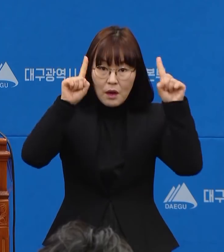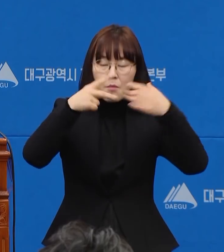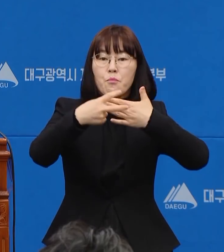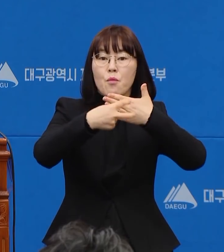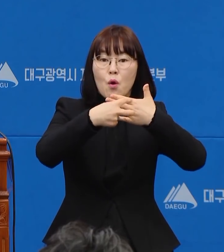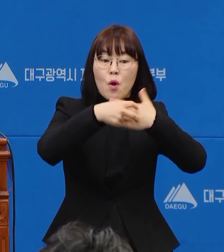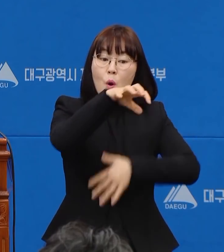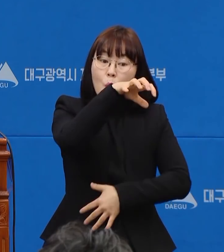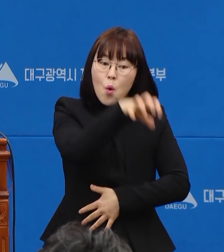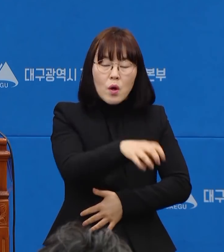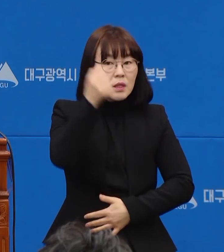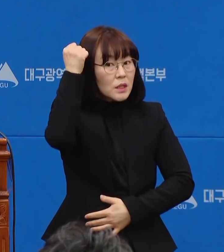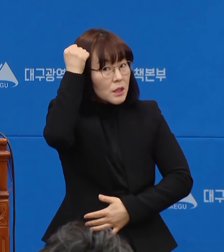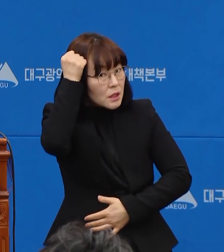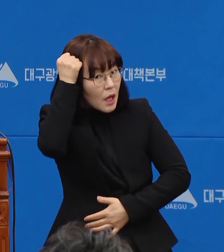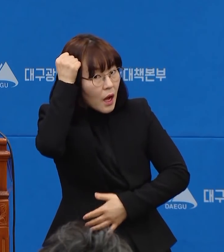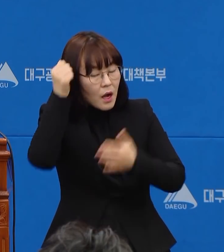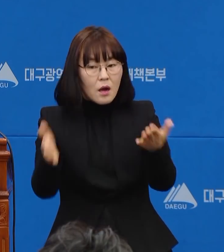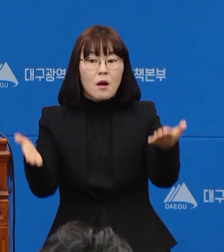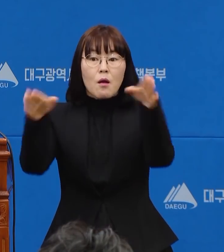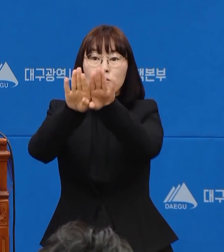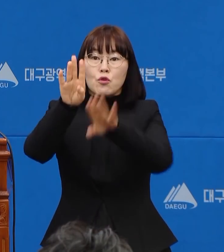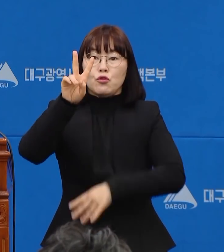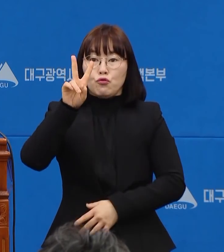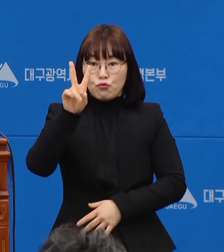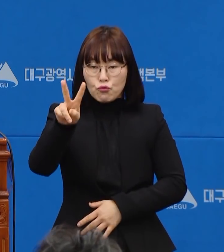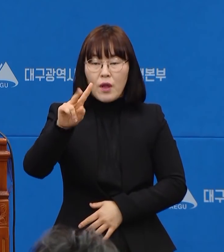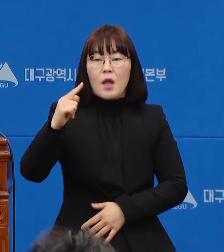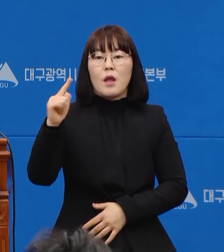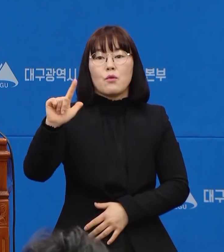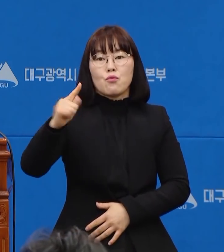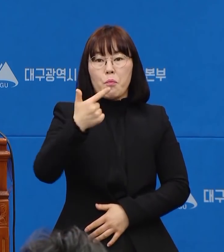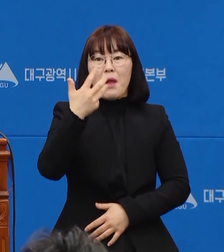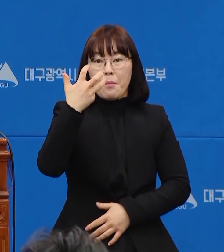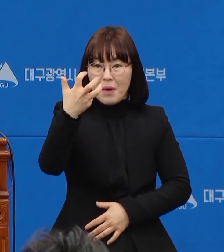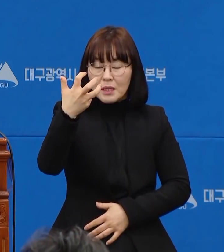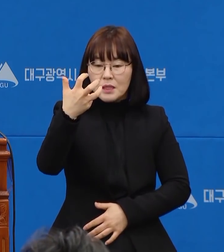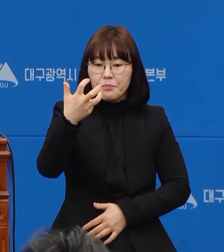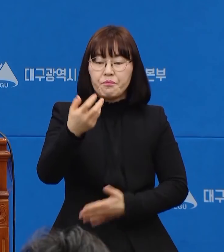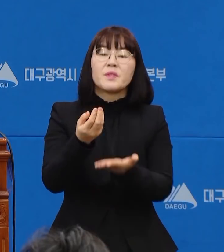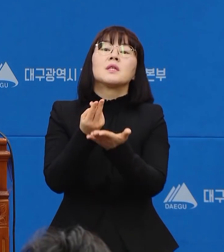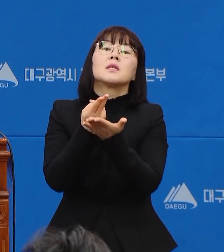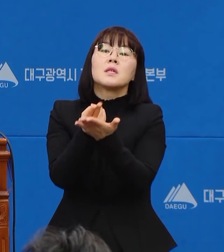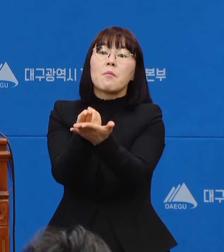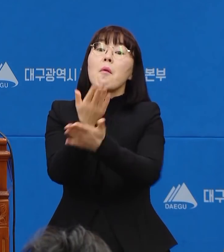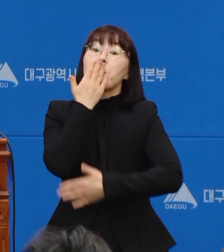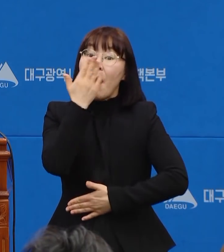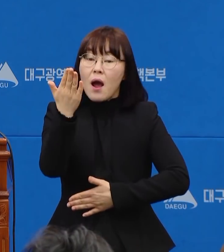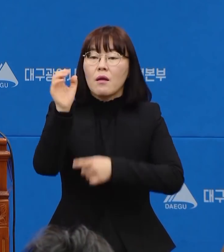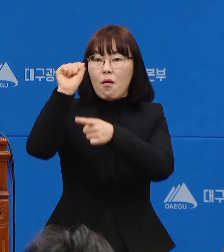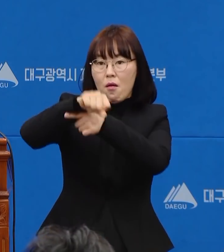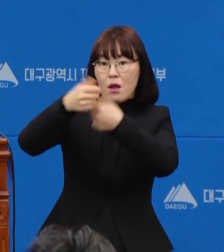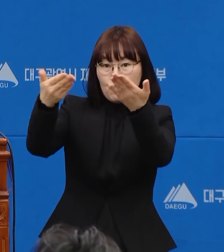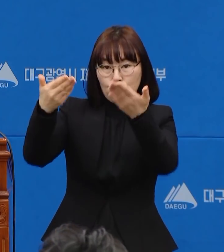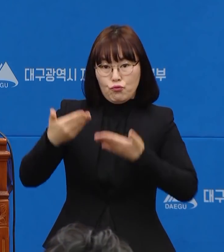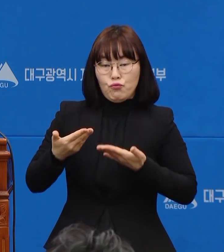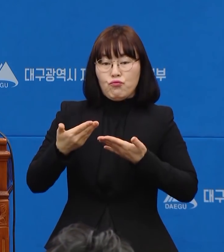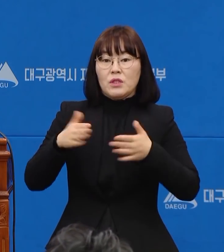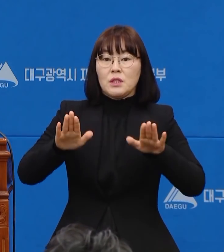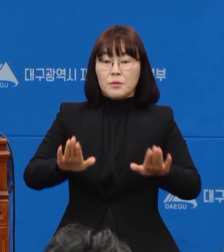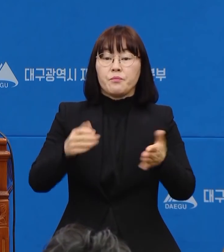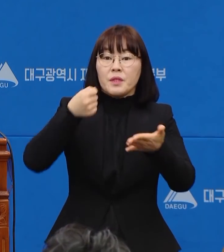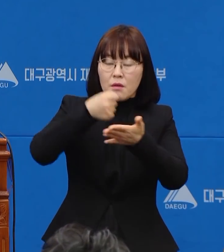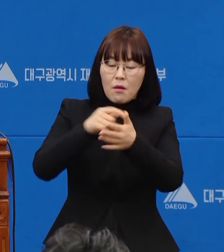기숙사 2개동 680여 시를 사용하도록 허락해 주셨습니다. 이 같은 결정은